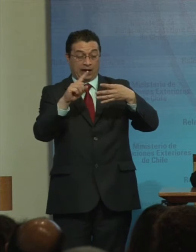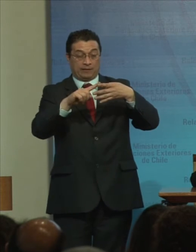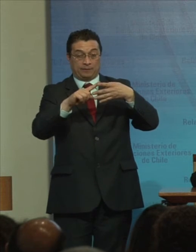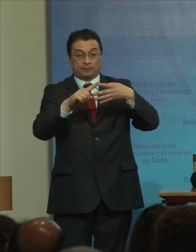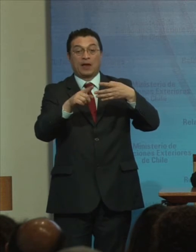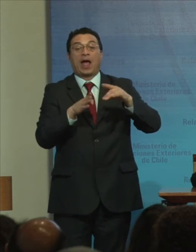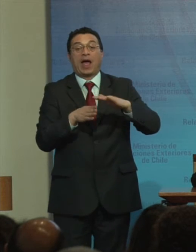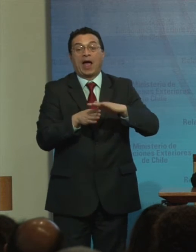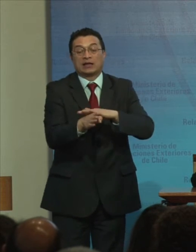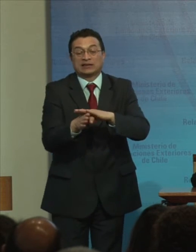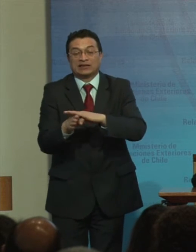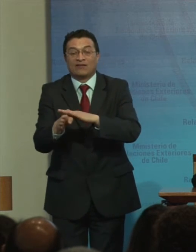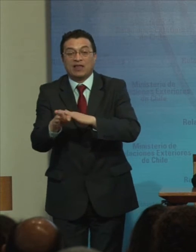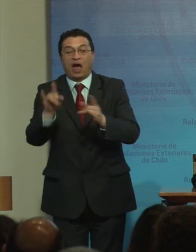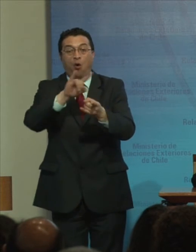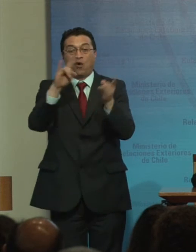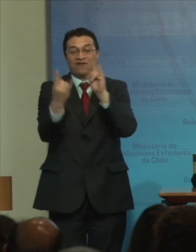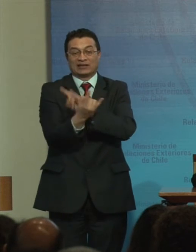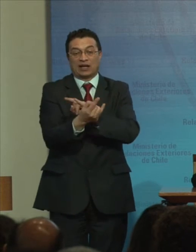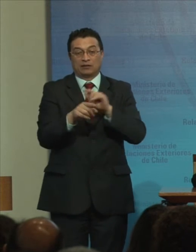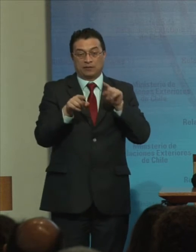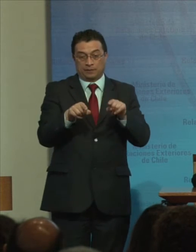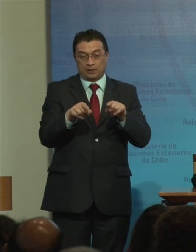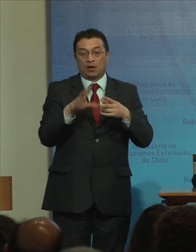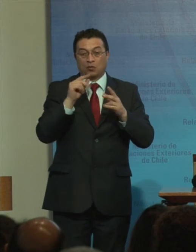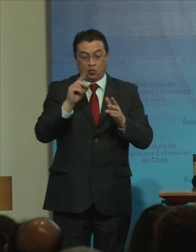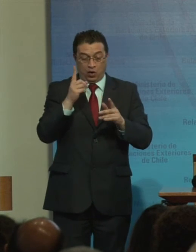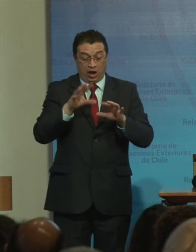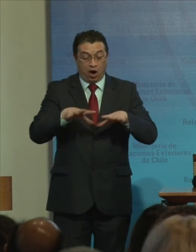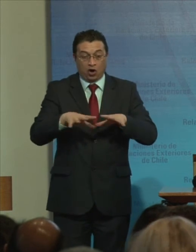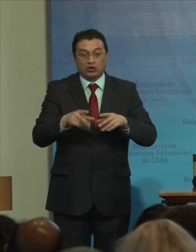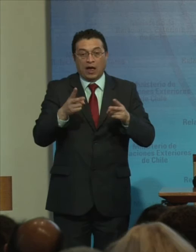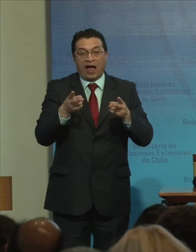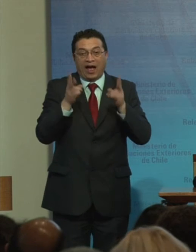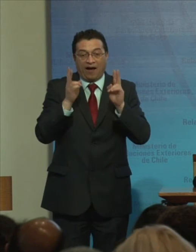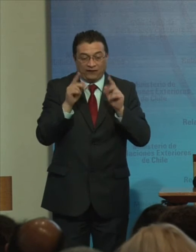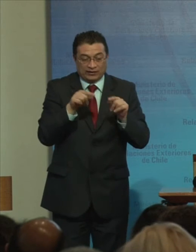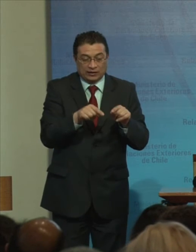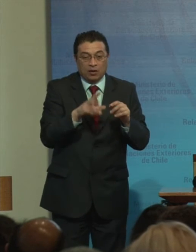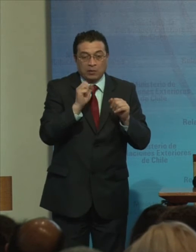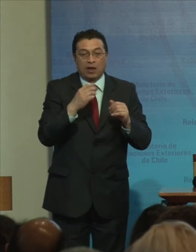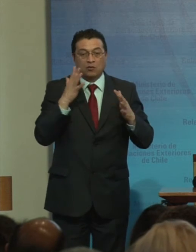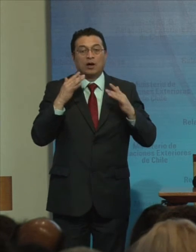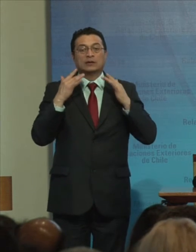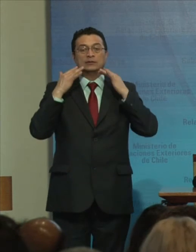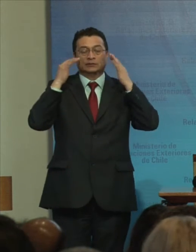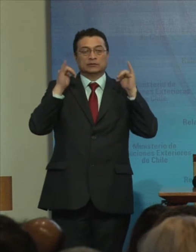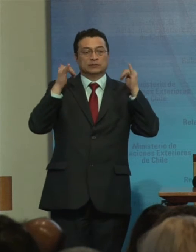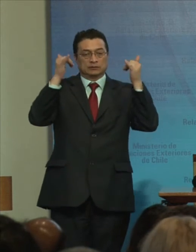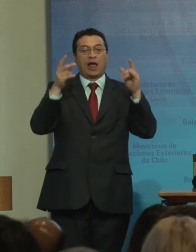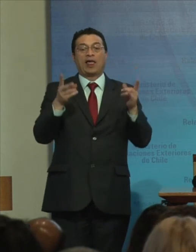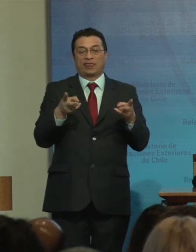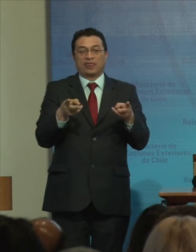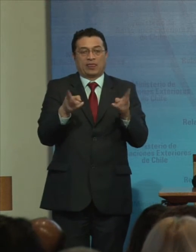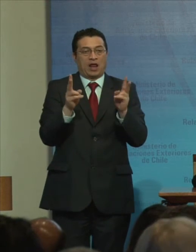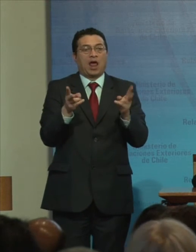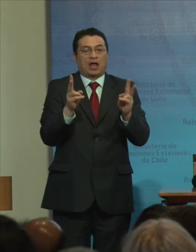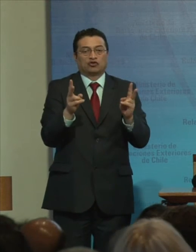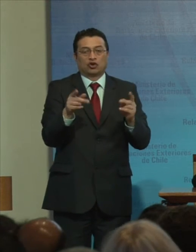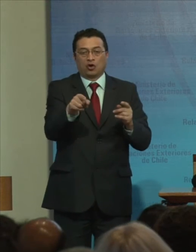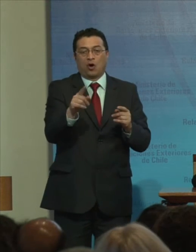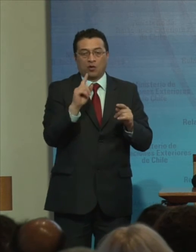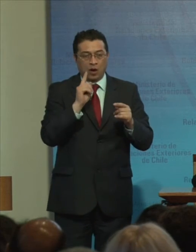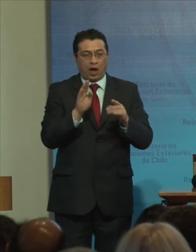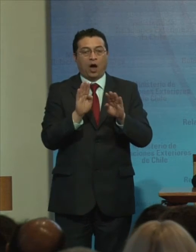accesibilidad Universal Como elemento Habilitador Para el disfrute De los derechos Que